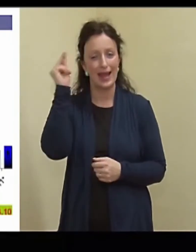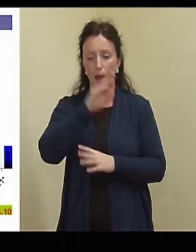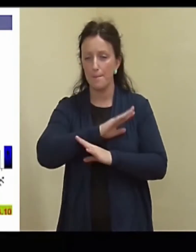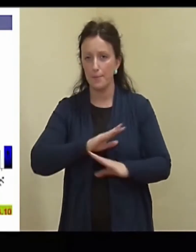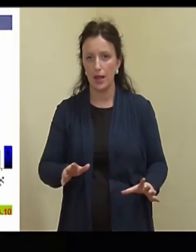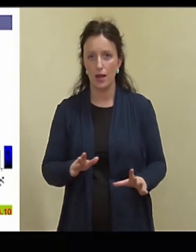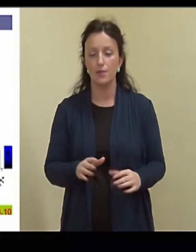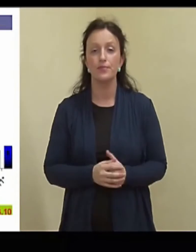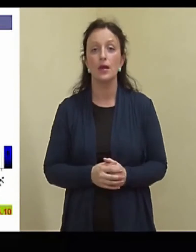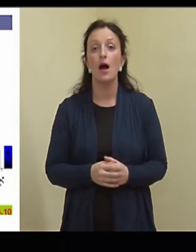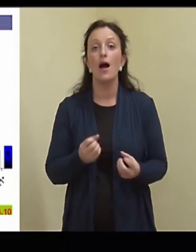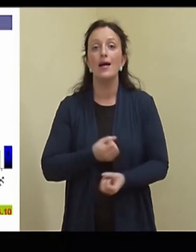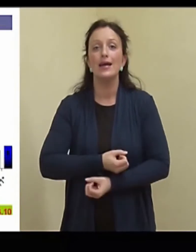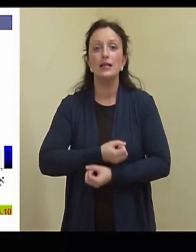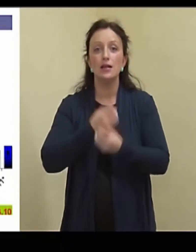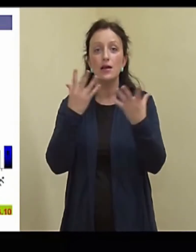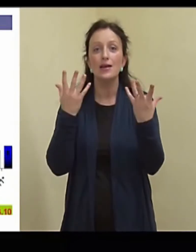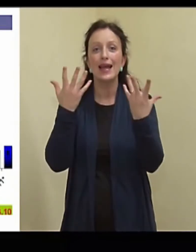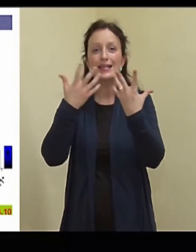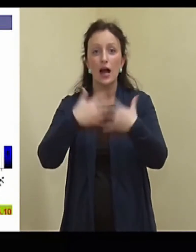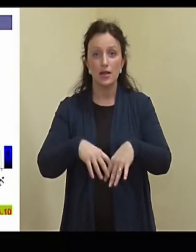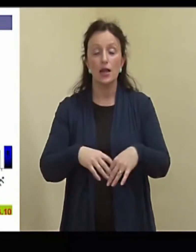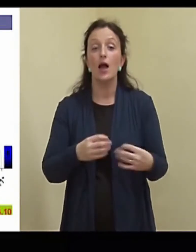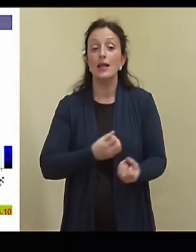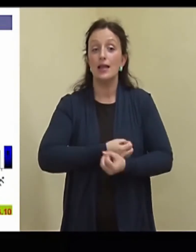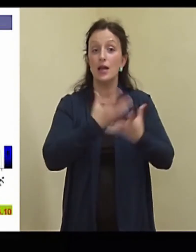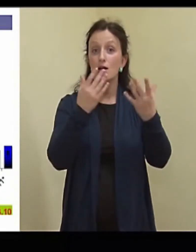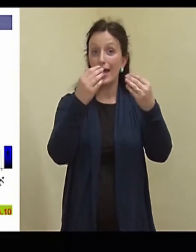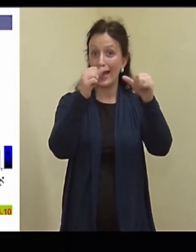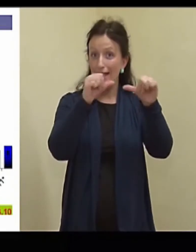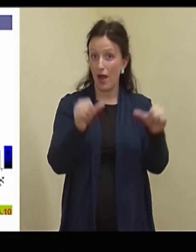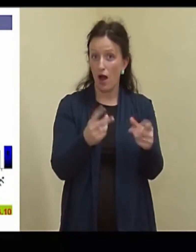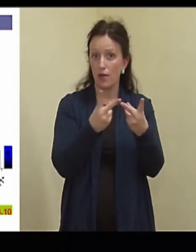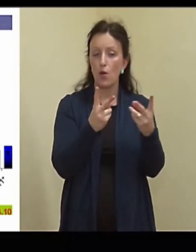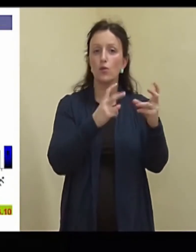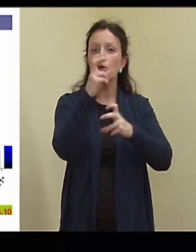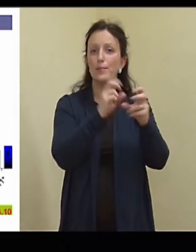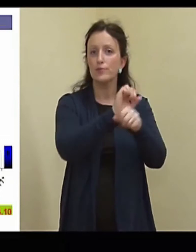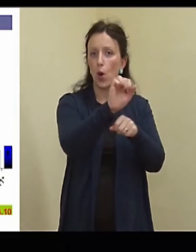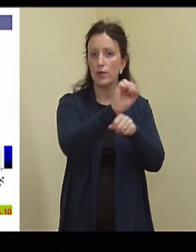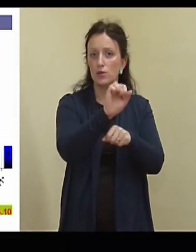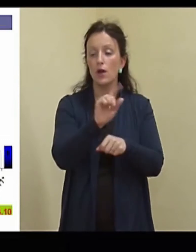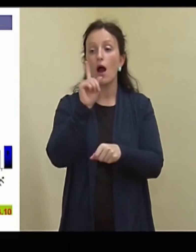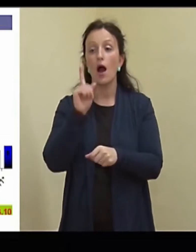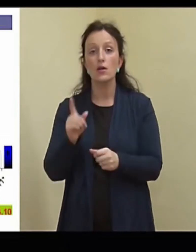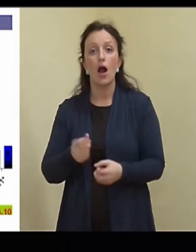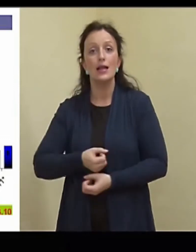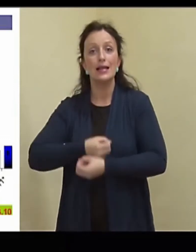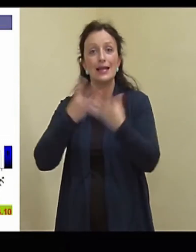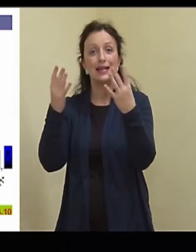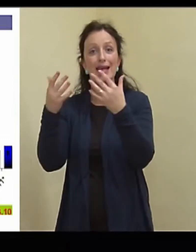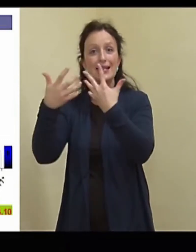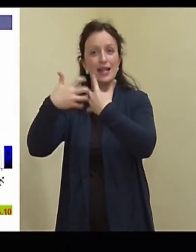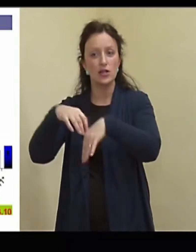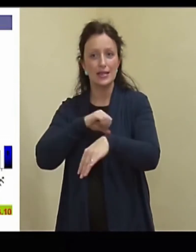Lõhke seadeldised. Lõhke seadeld, kui me nägime lõhkekehasteks, lõhkekeha on see, mis on tööstuslikult toodetud. Lõhke seadeldis on see, mis on